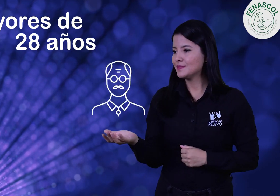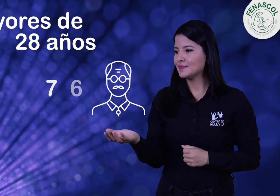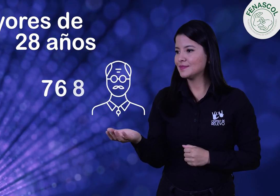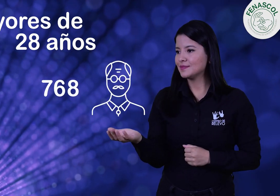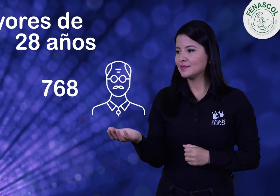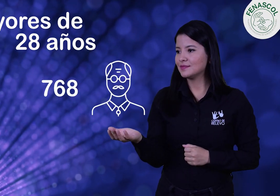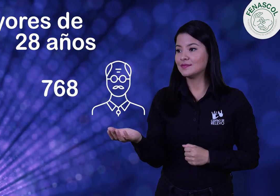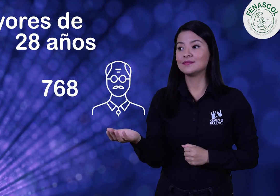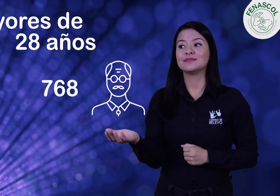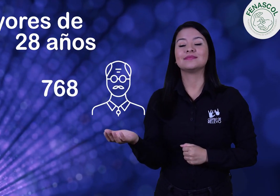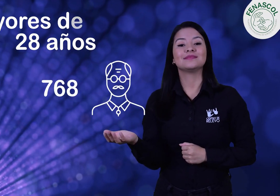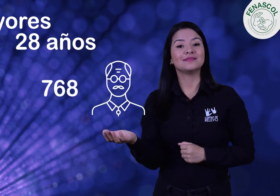768.